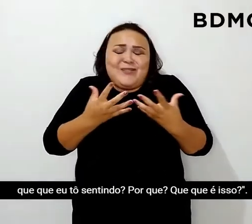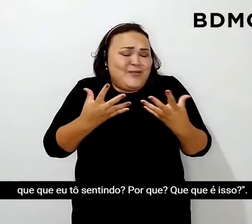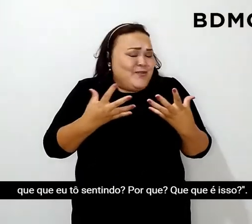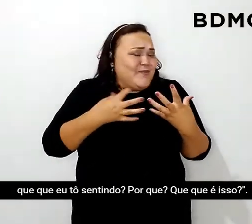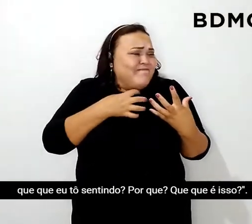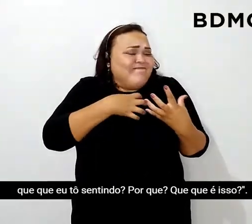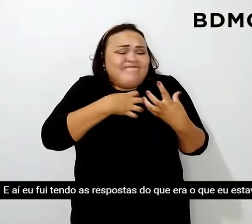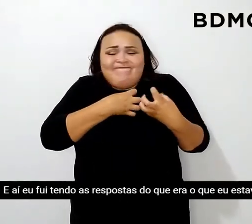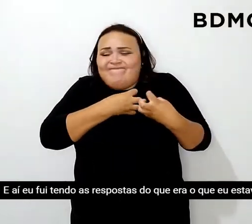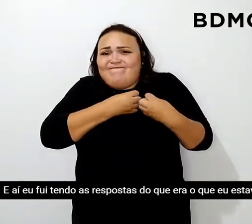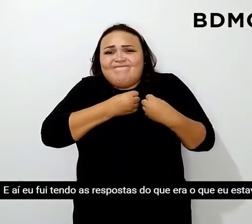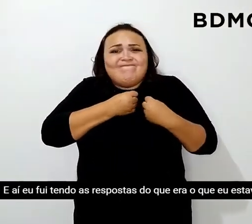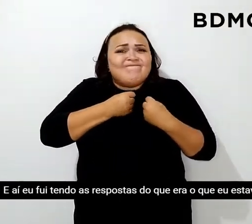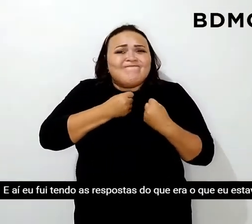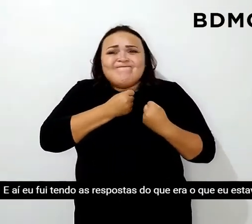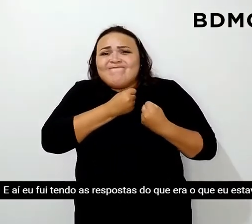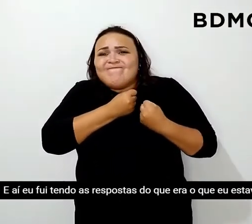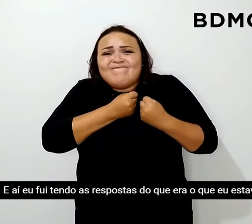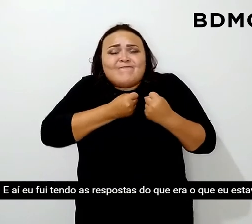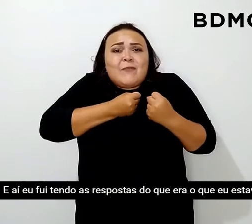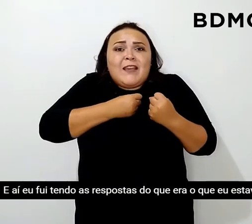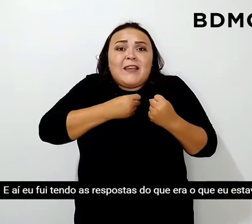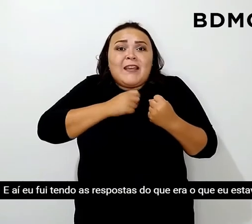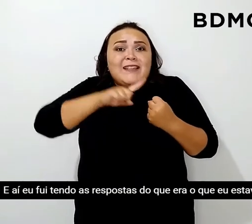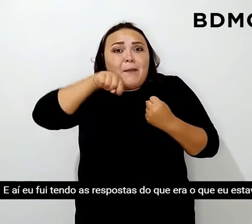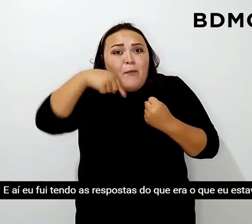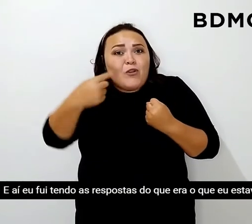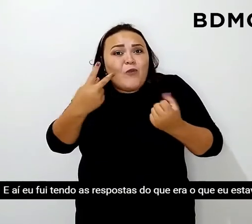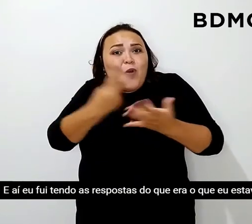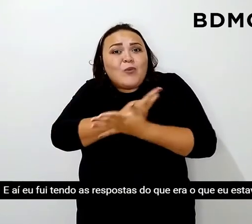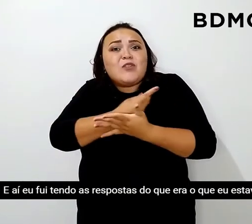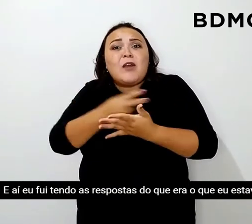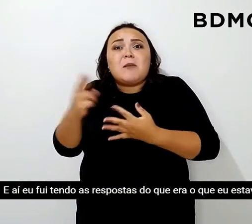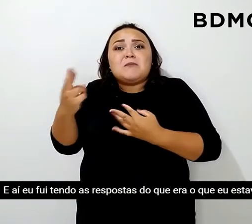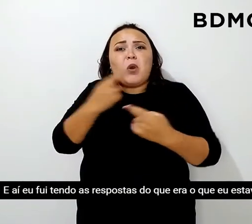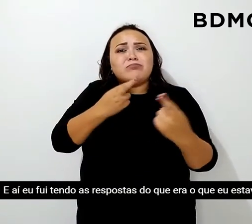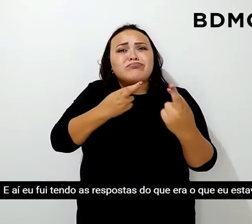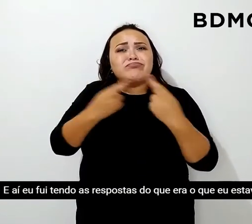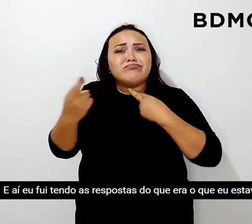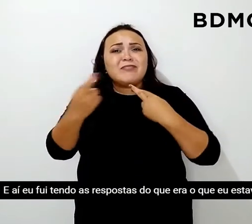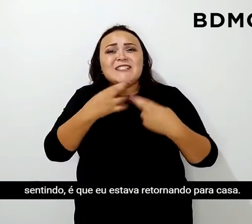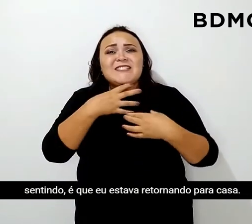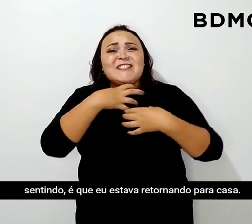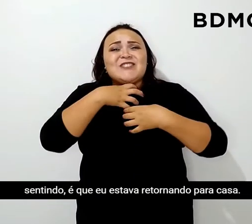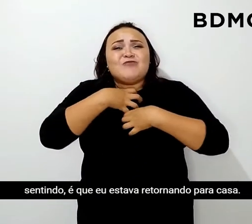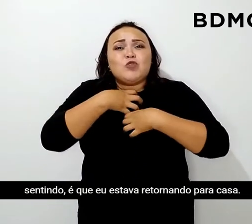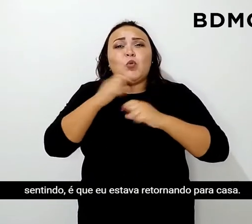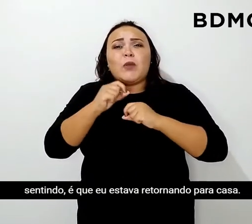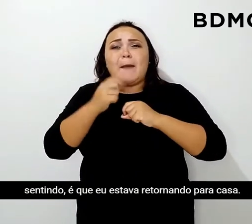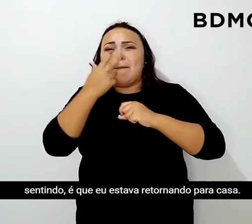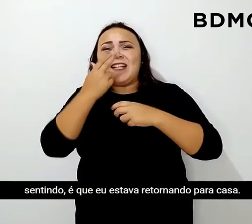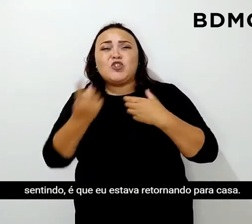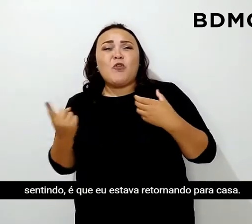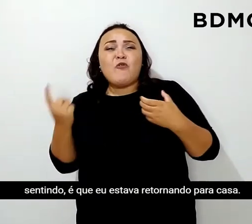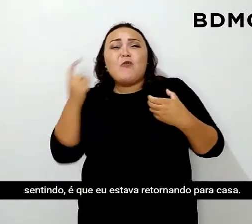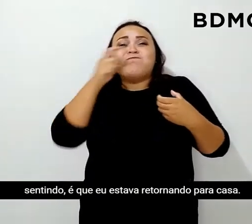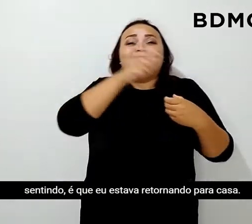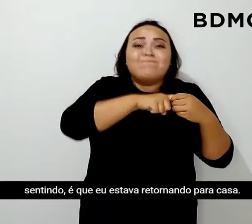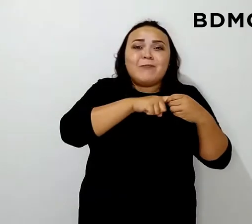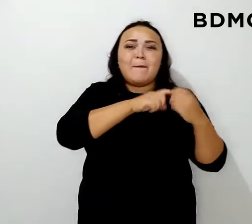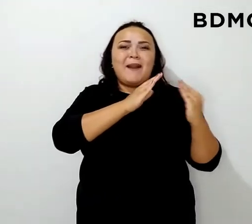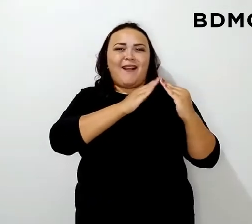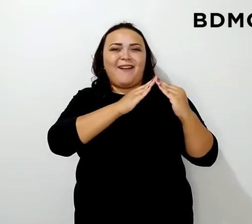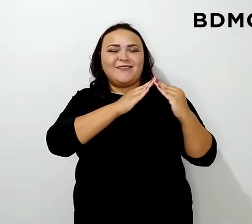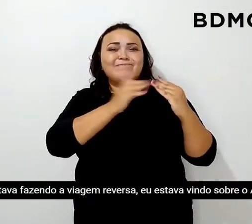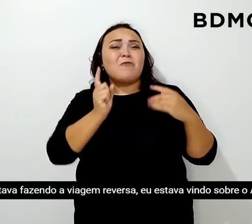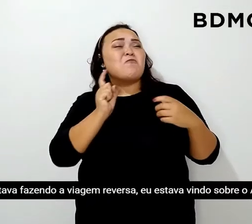O que é isso? E aí eu fui tendo as respostas que era o que eu estava sentindo é que eu estava retornando para